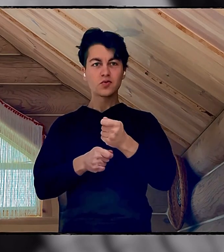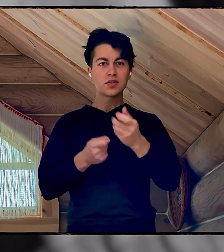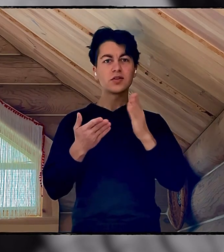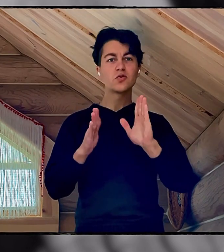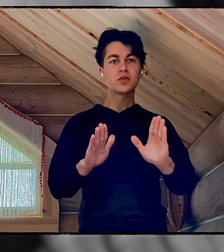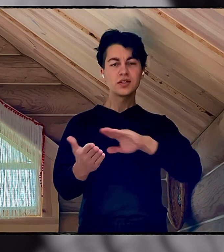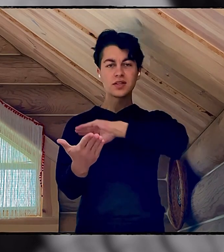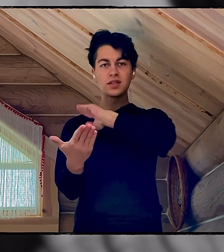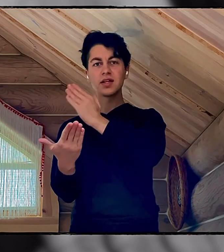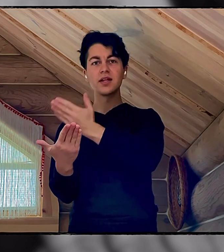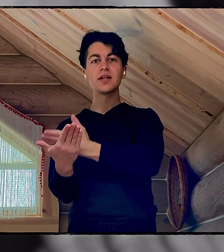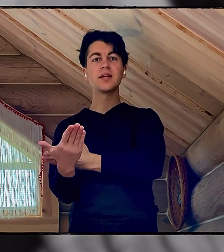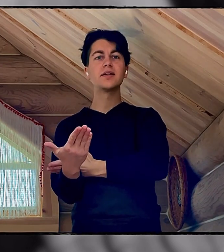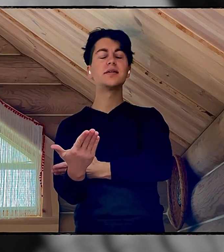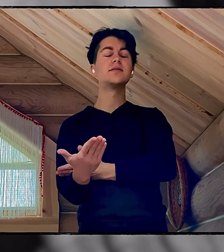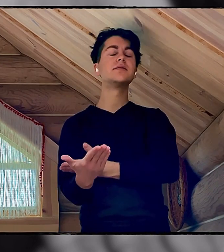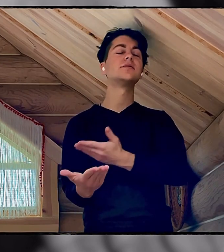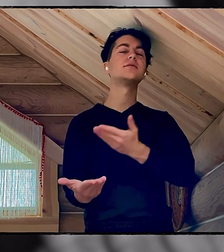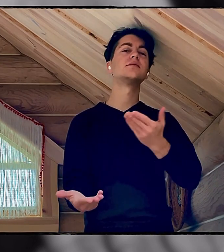тебя только селени.